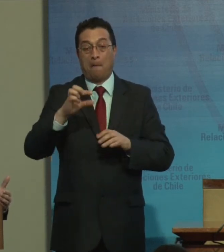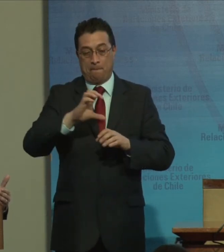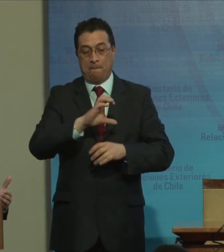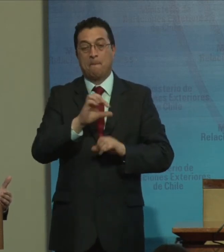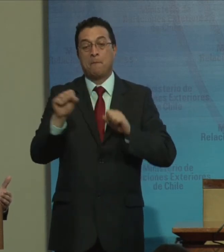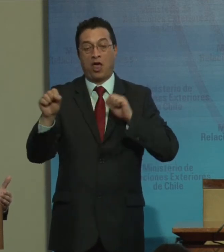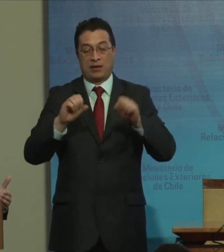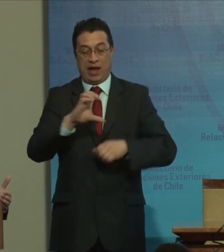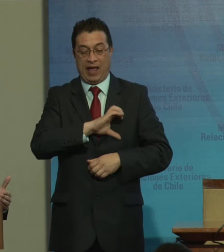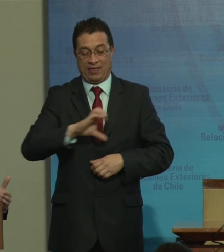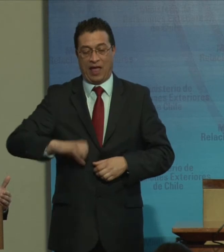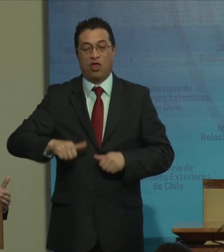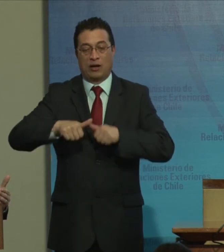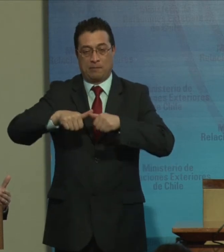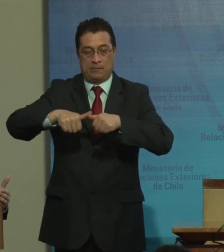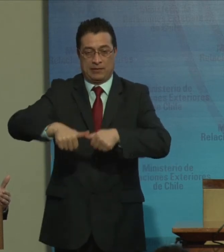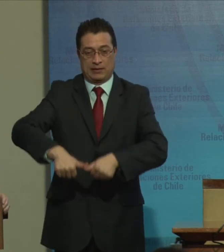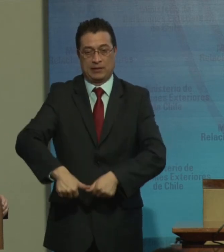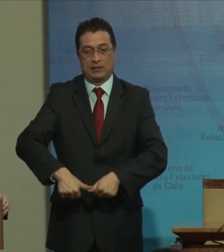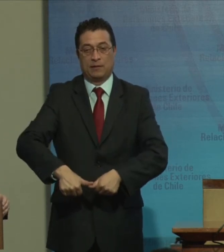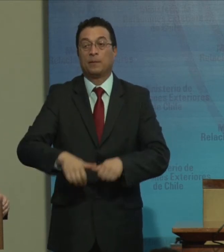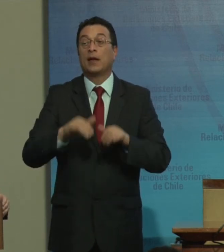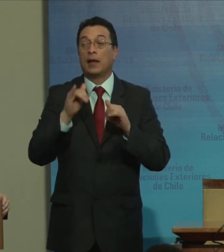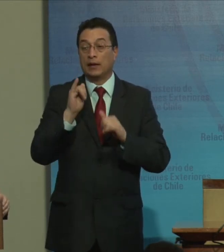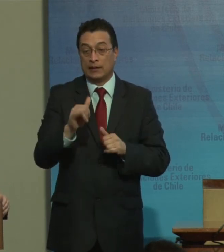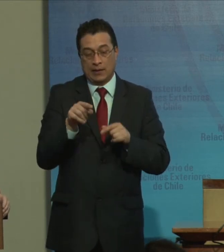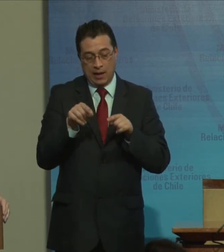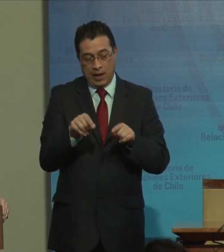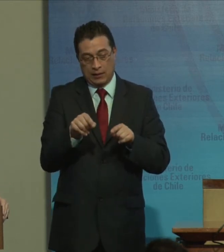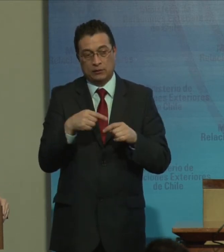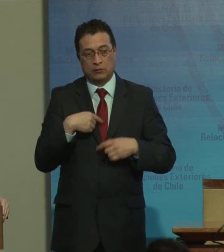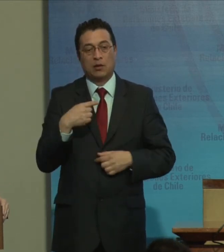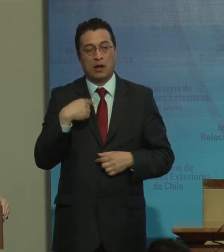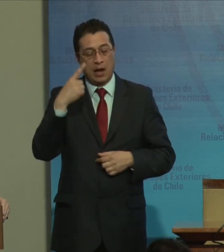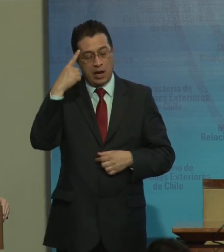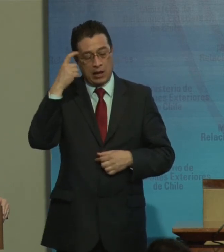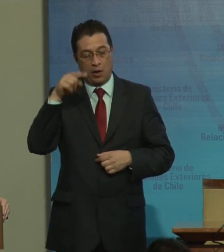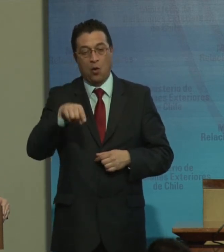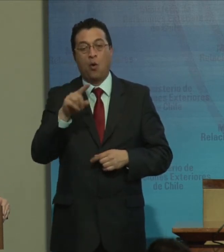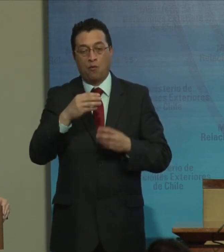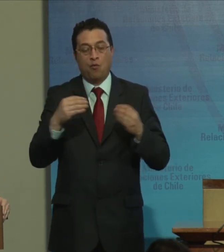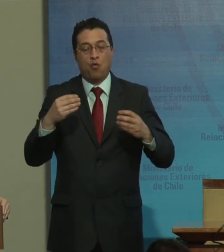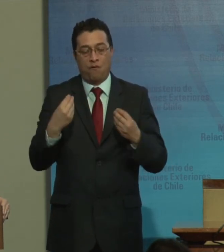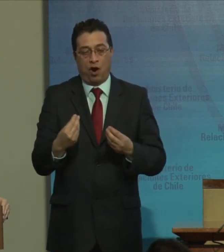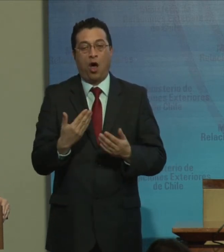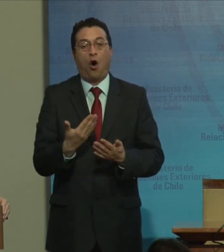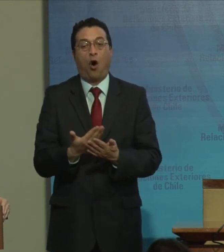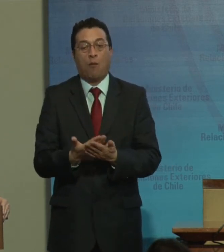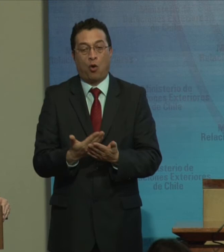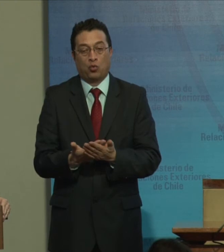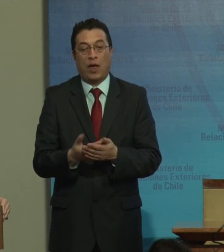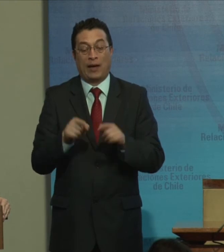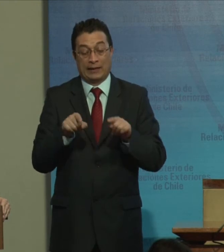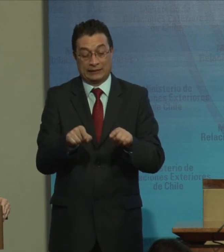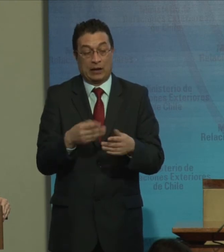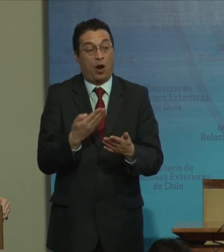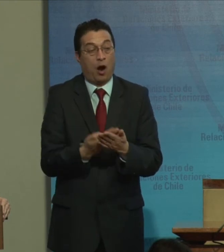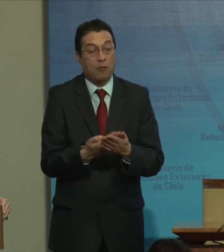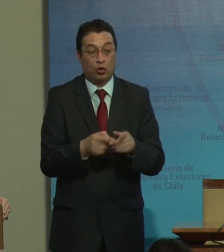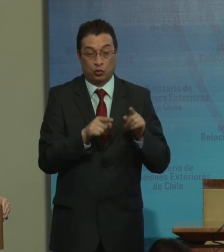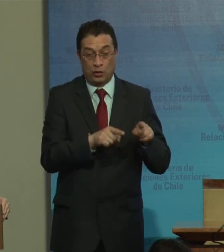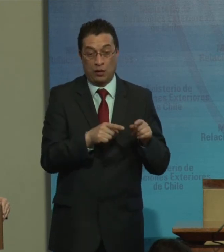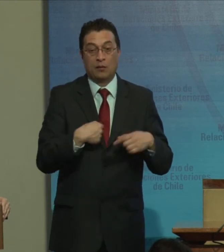de Estado que se quede. Y en ese sentido, yo creo que estamos ante una tremenda oportunidad. Y esa oportunidad